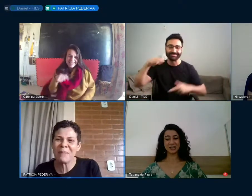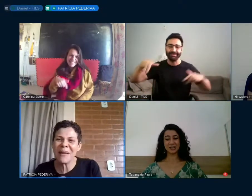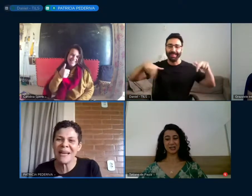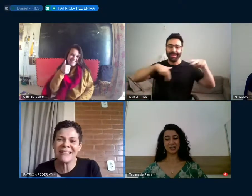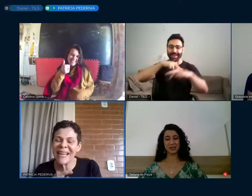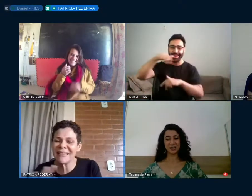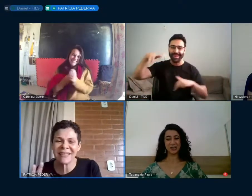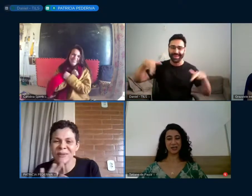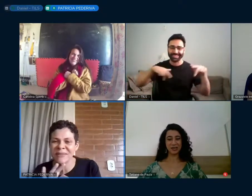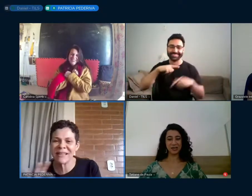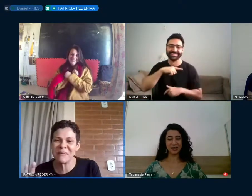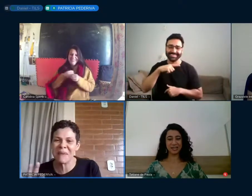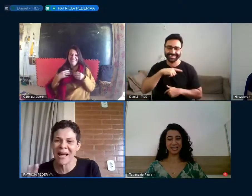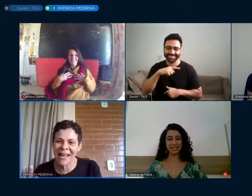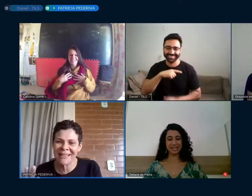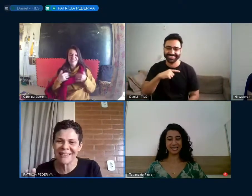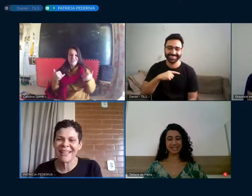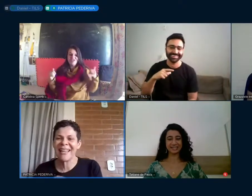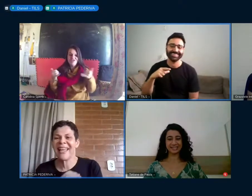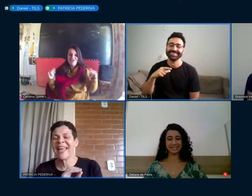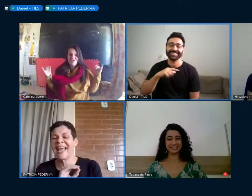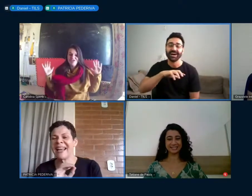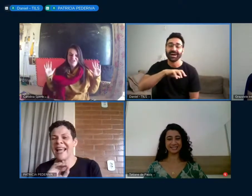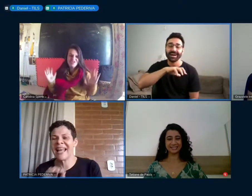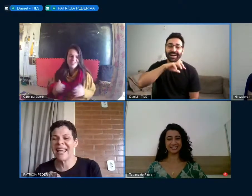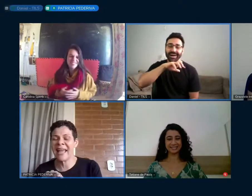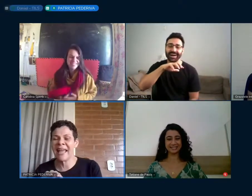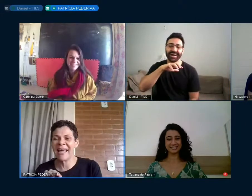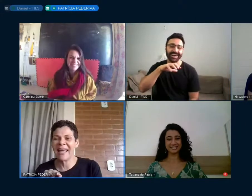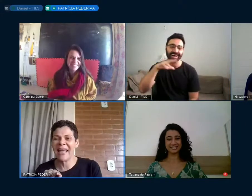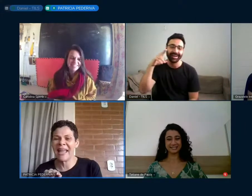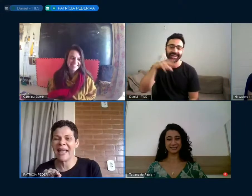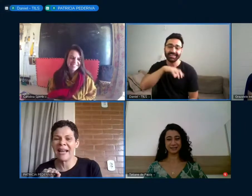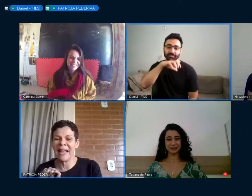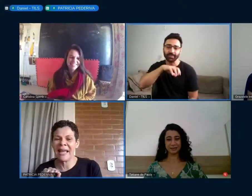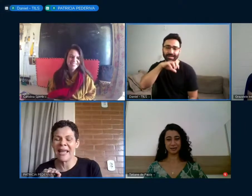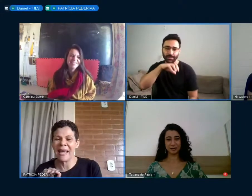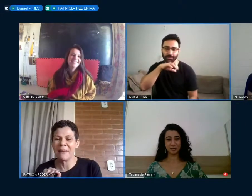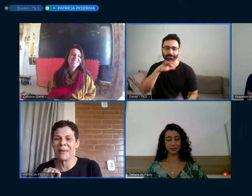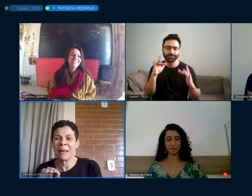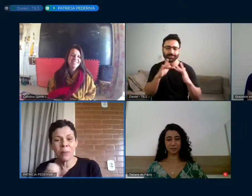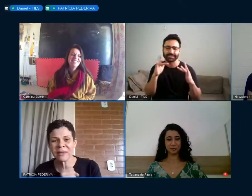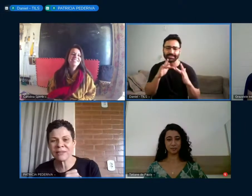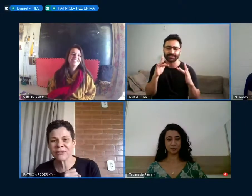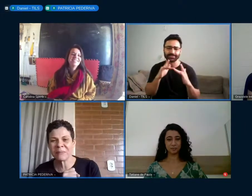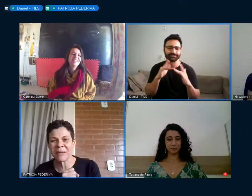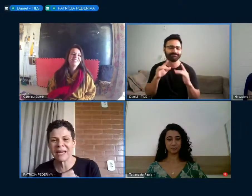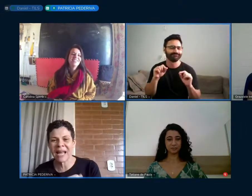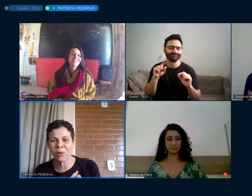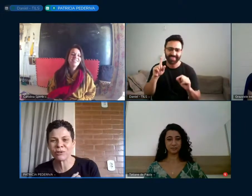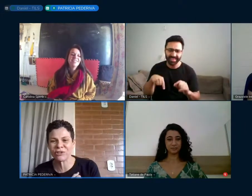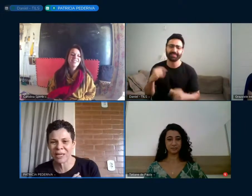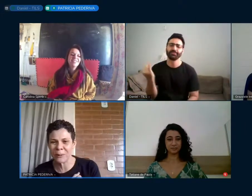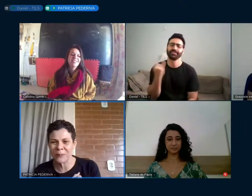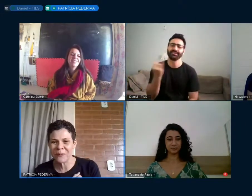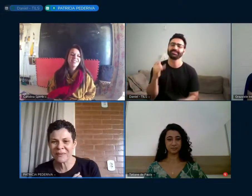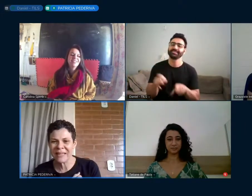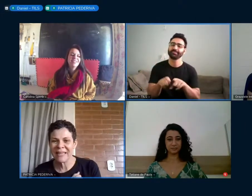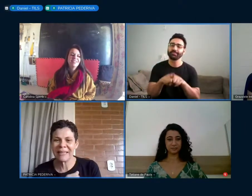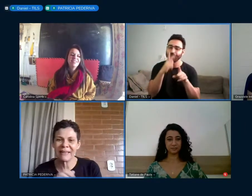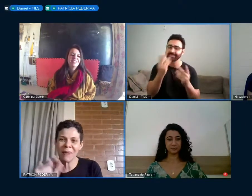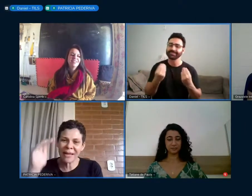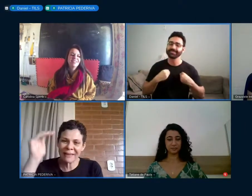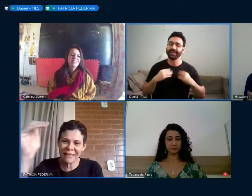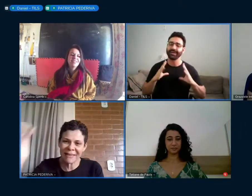A presença dos animais, ela é... É importante também, né? Aconchego.